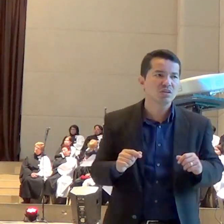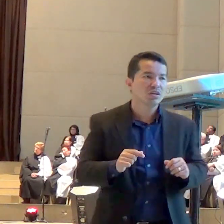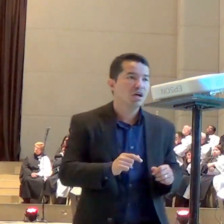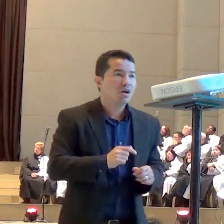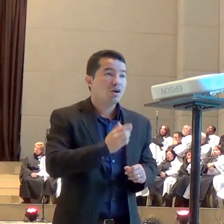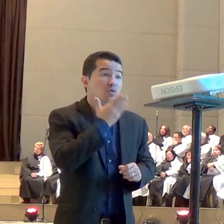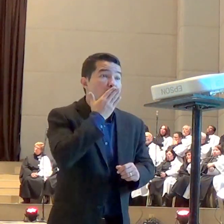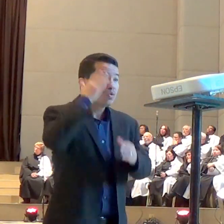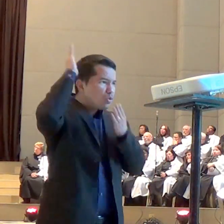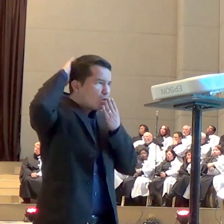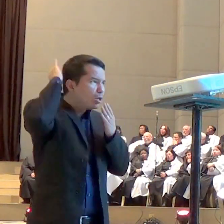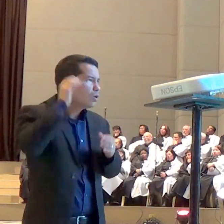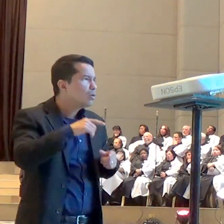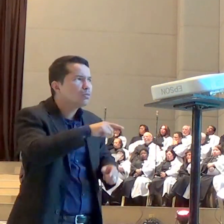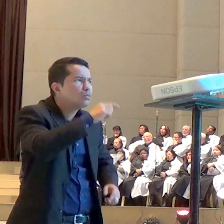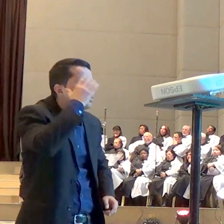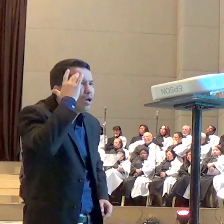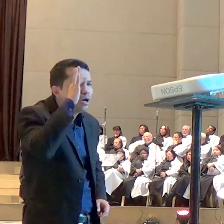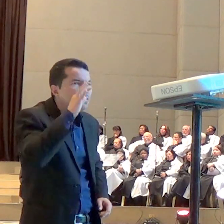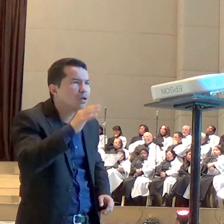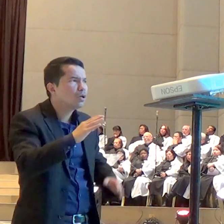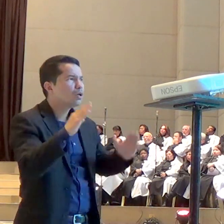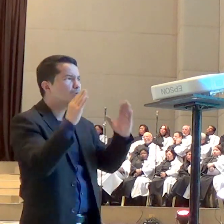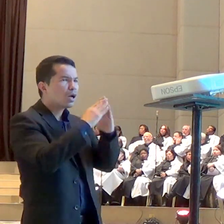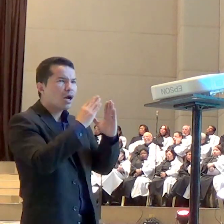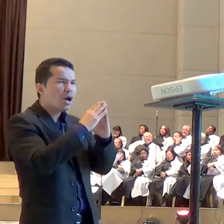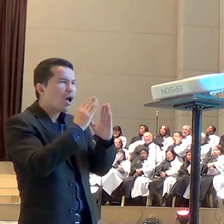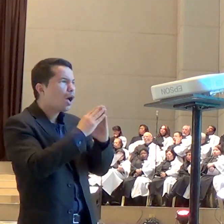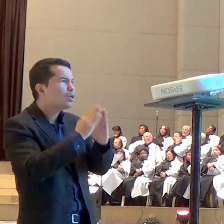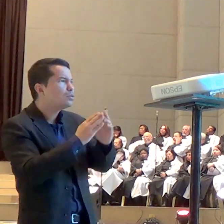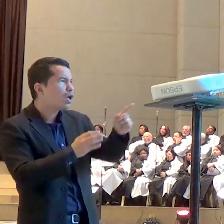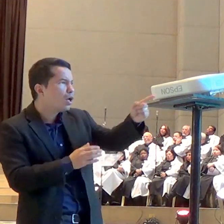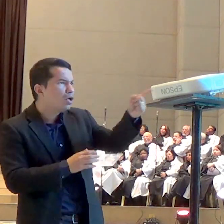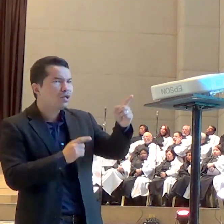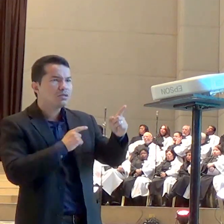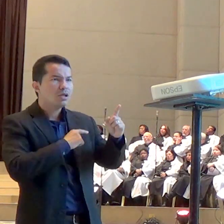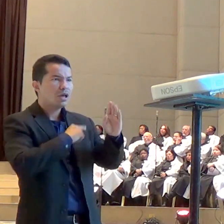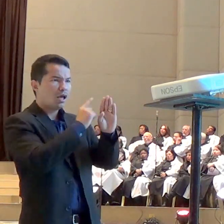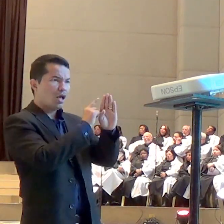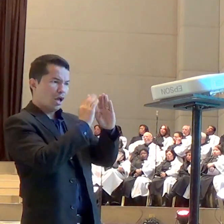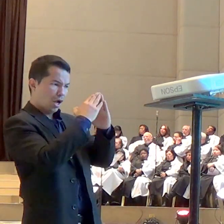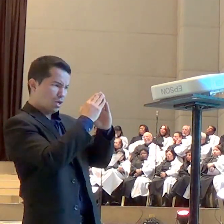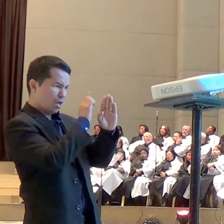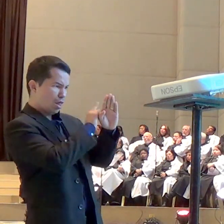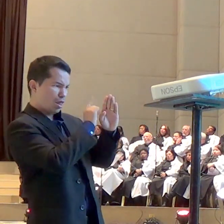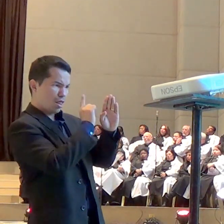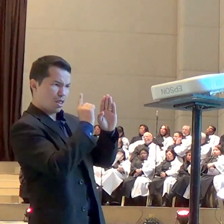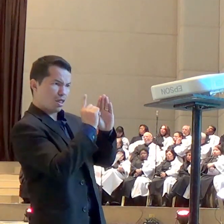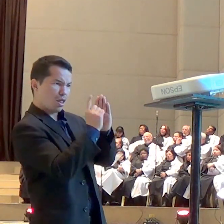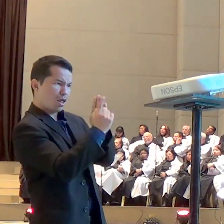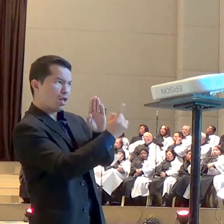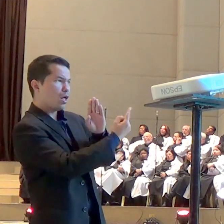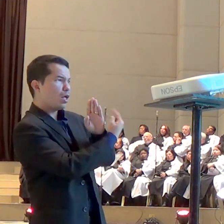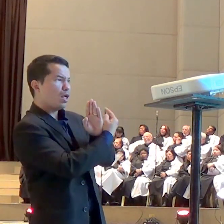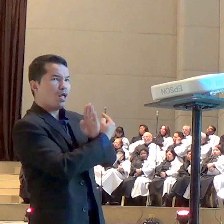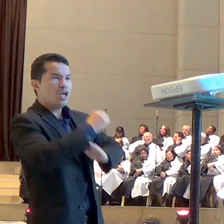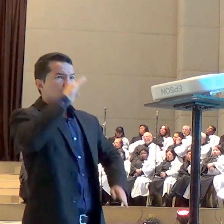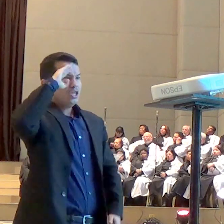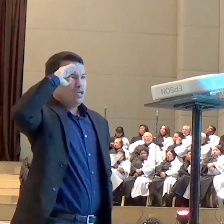casa tinha um exército de homens muito grandes fortes vestidos de branco e quando nós vimos nós